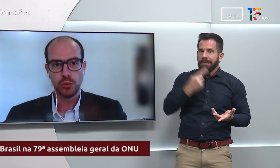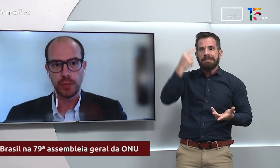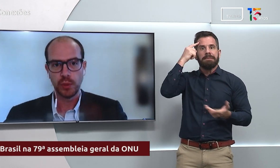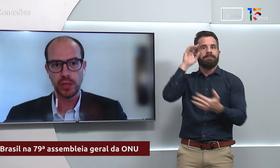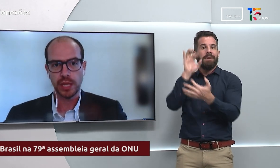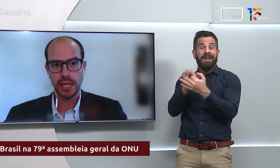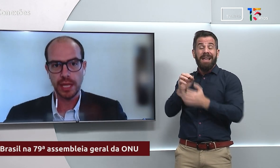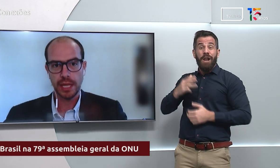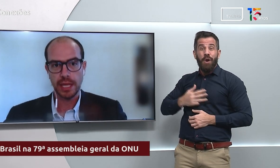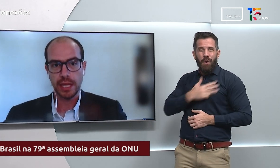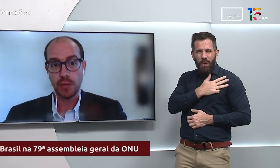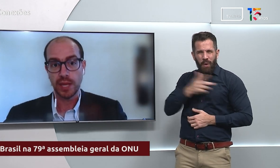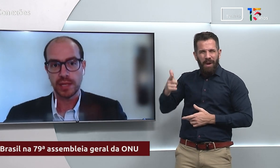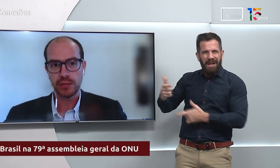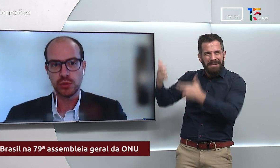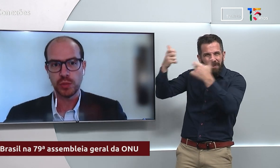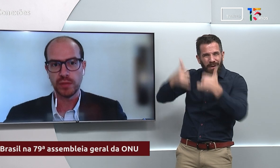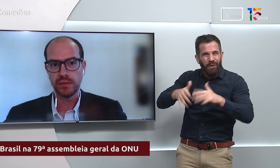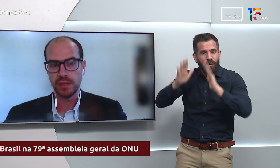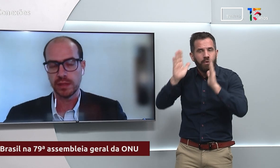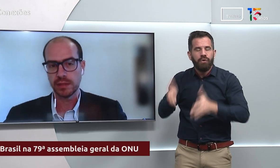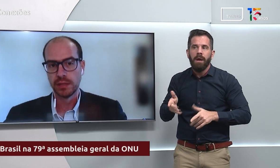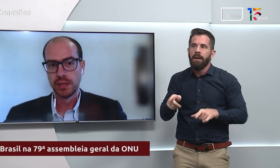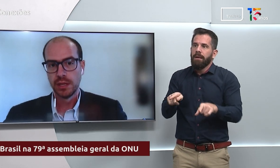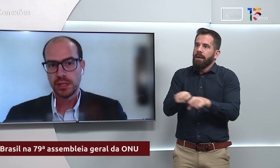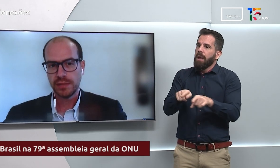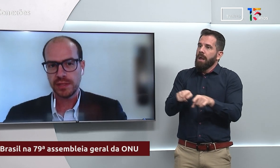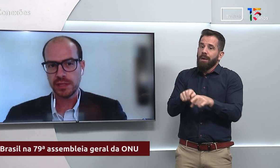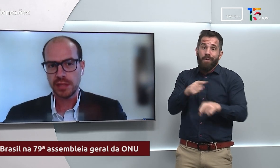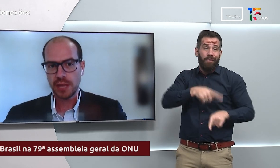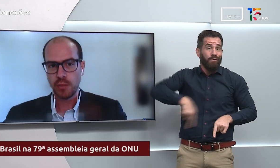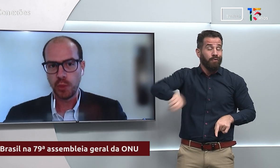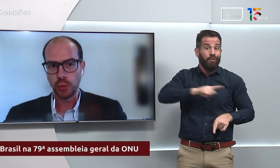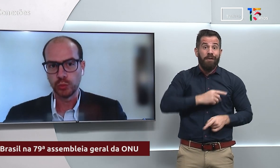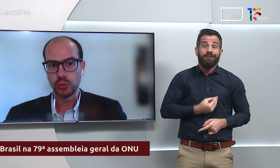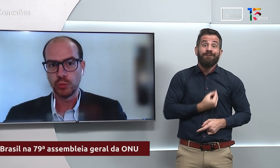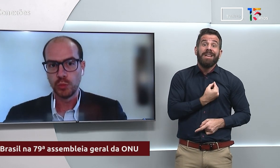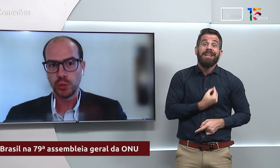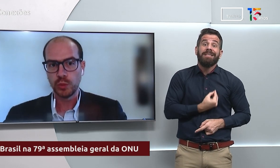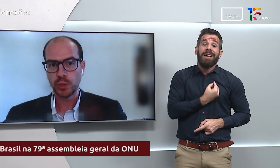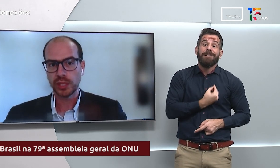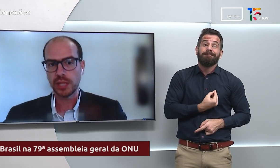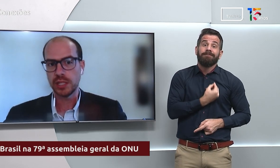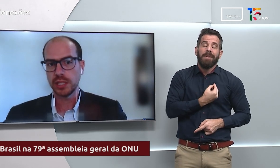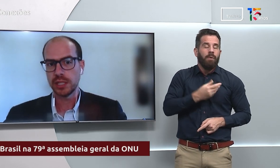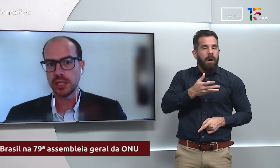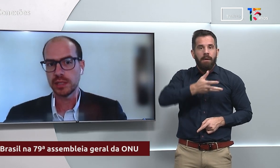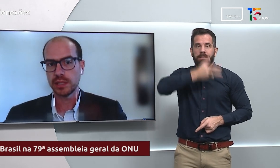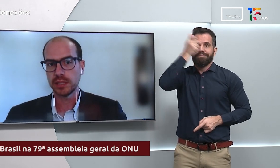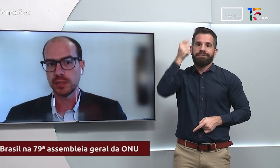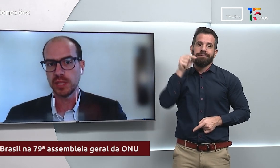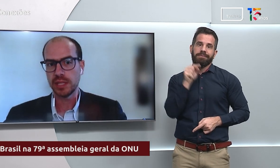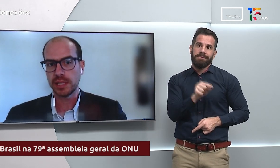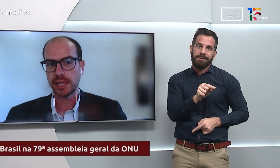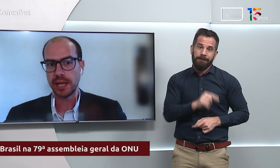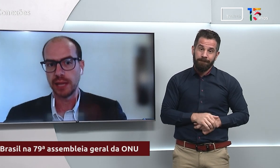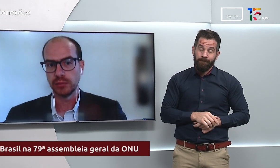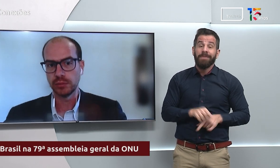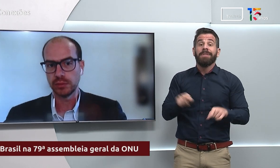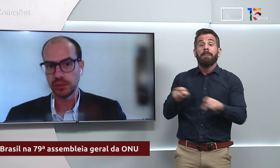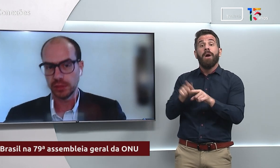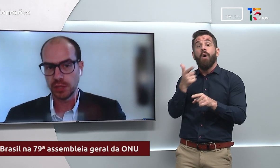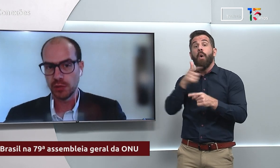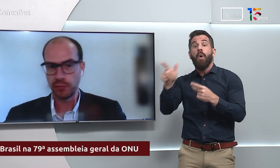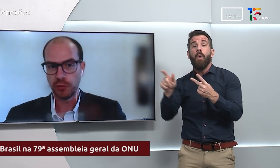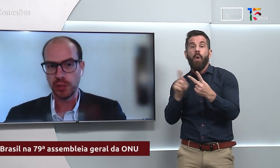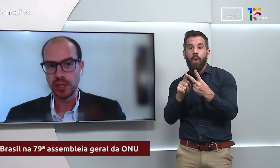que o Lula põe é uma questão de sobrevivência. Talvez tenha um ponto muito importante que tem que ser também destacado,